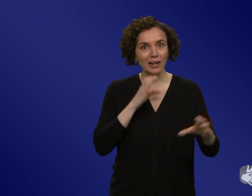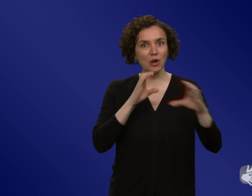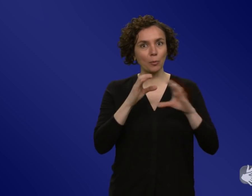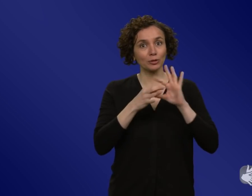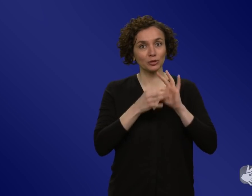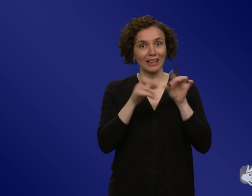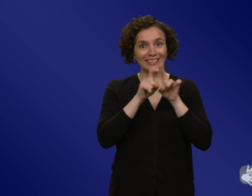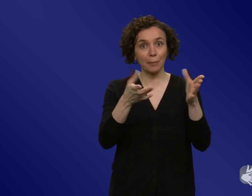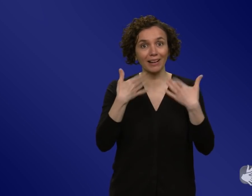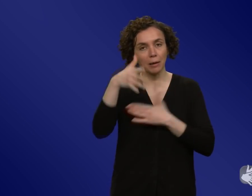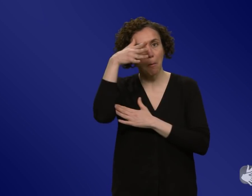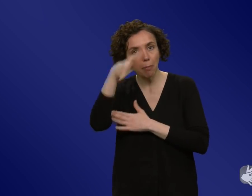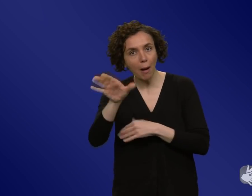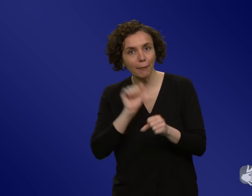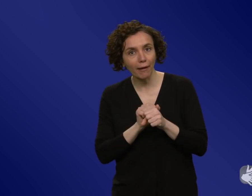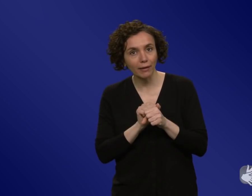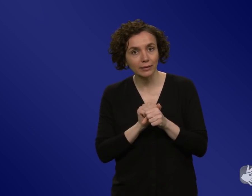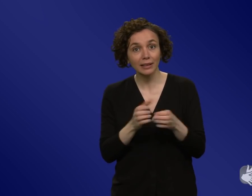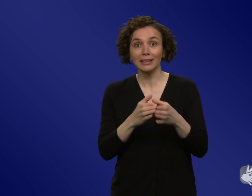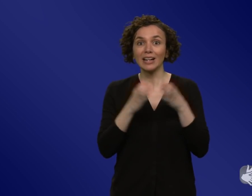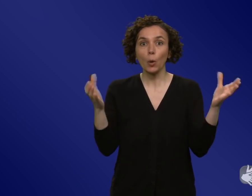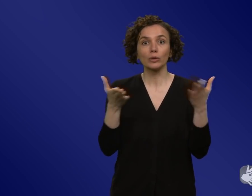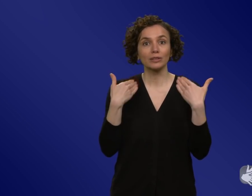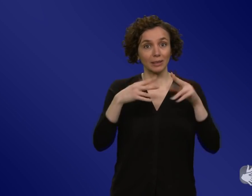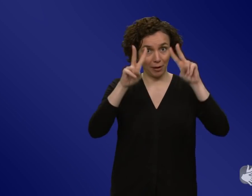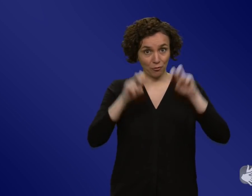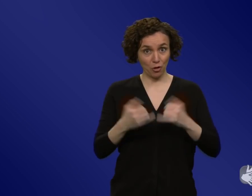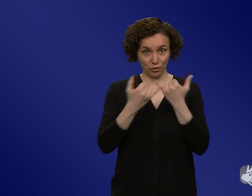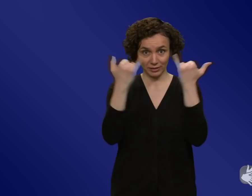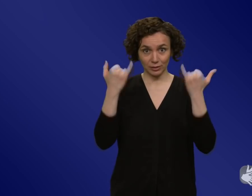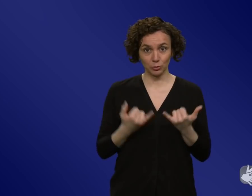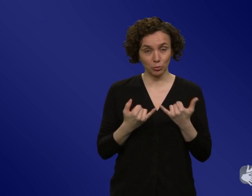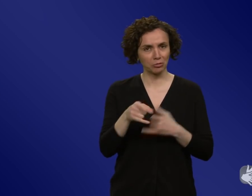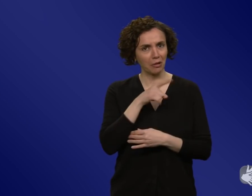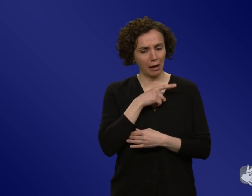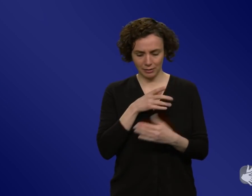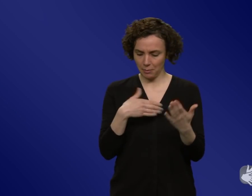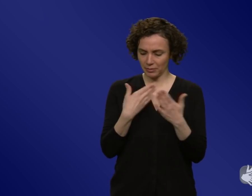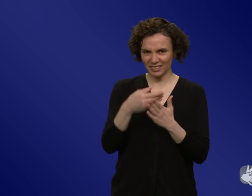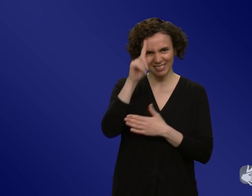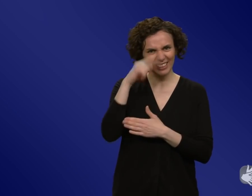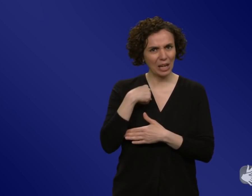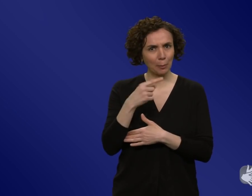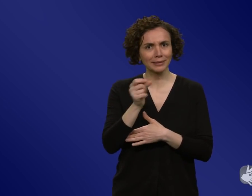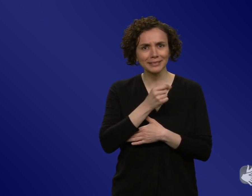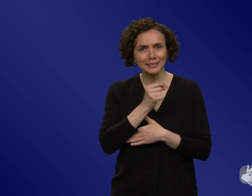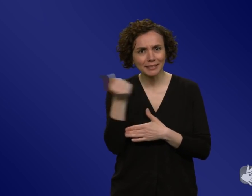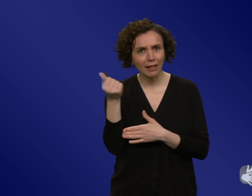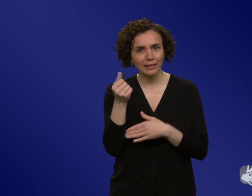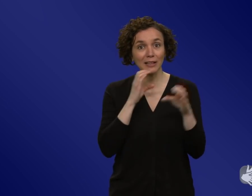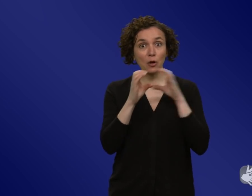grossen Klimaforschungsinstitutionen haben ja auch eigentlich selten, ich sage mal wirklich breit aufgebaute Kommunikationsabteilungen, die dann